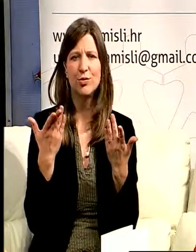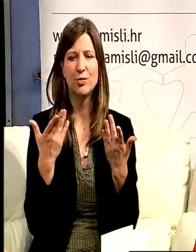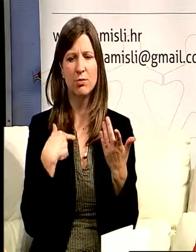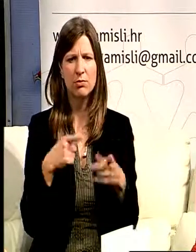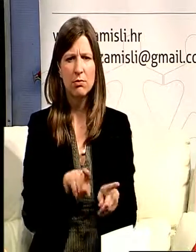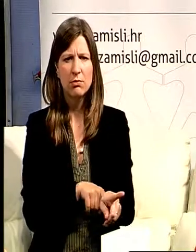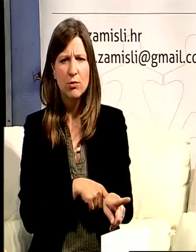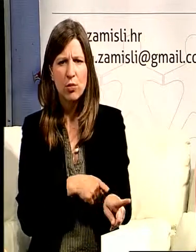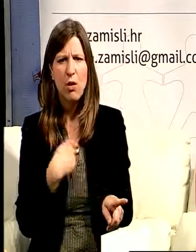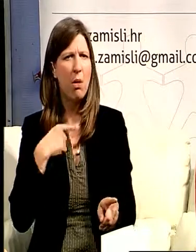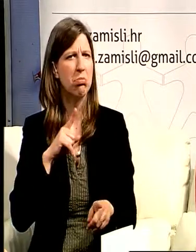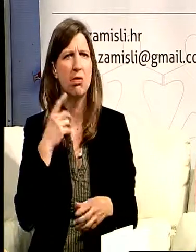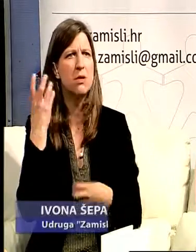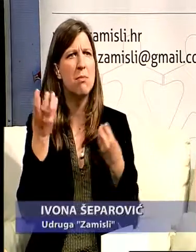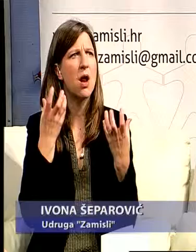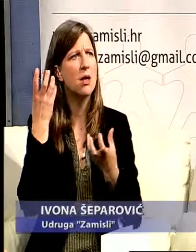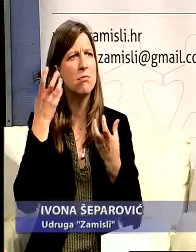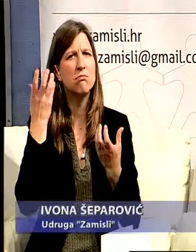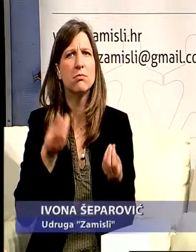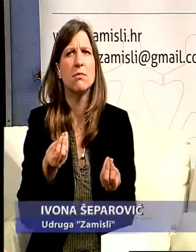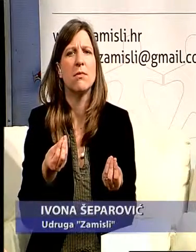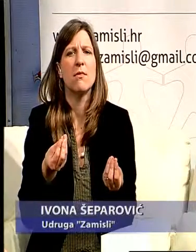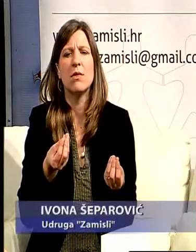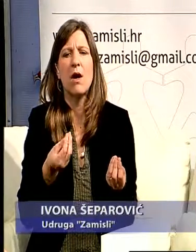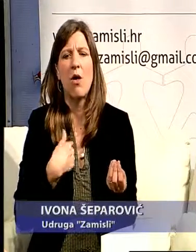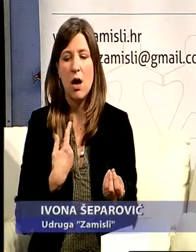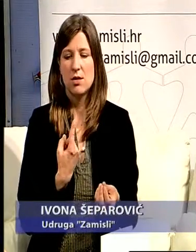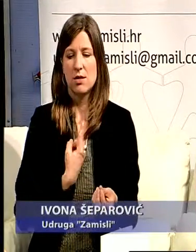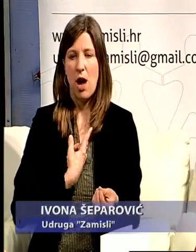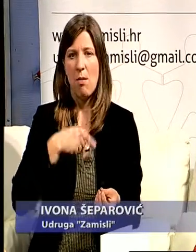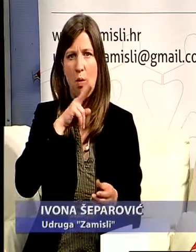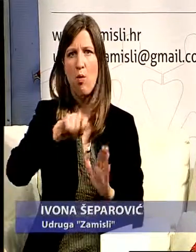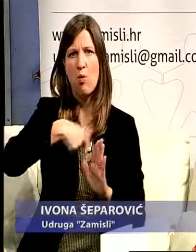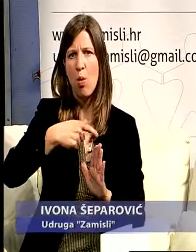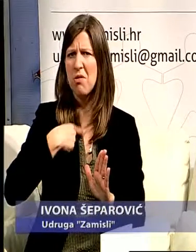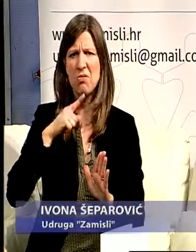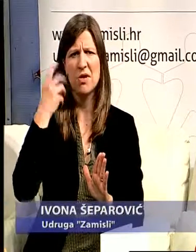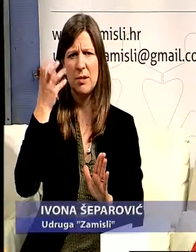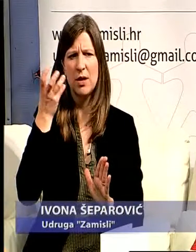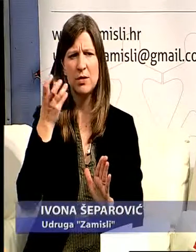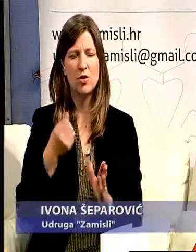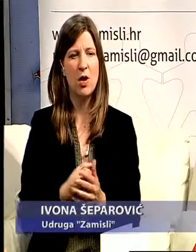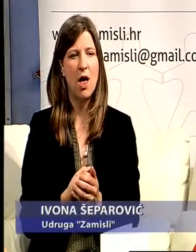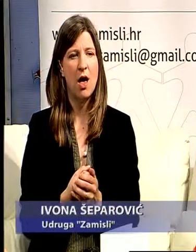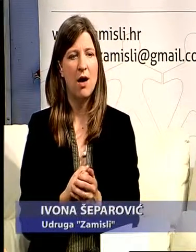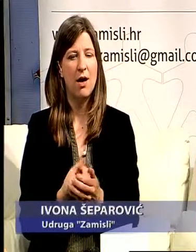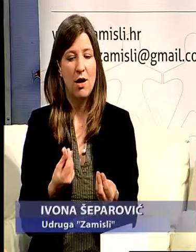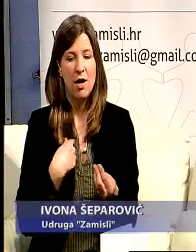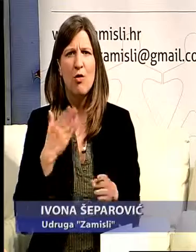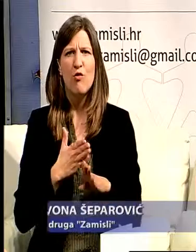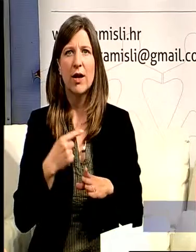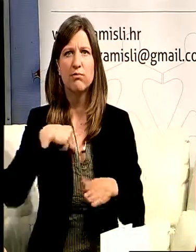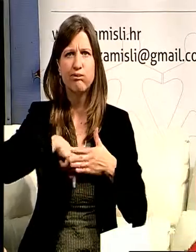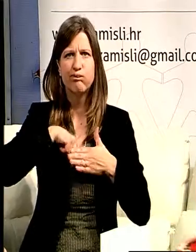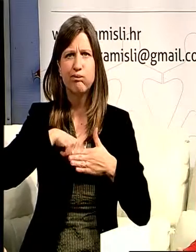nisam ni razmišljala na koji način bi ja mogla samostalno kuhati u smislu da sam imala neke strahove tipa